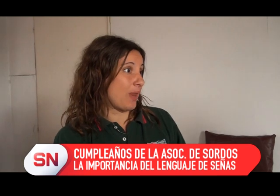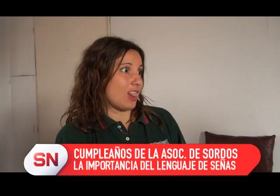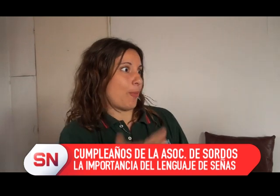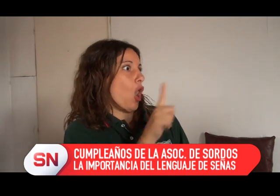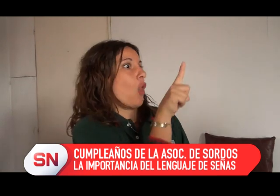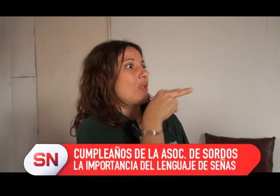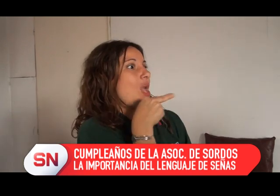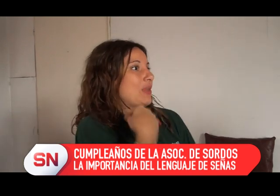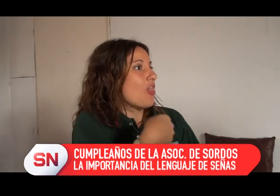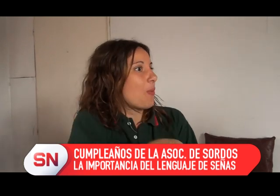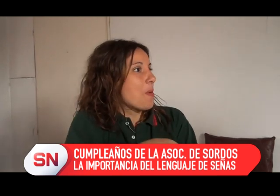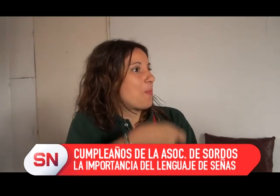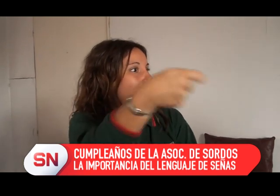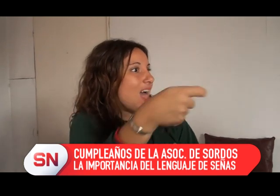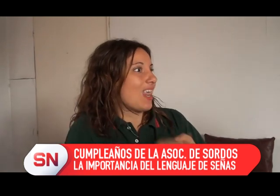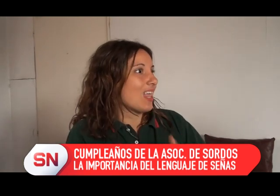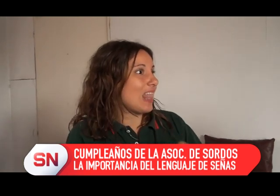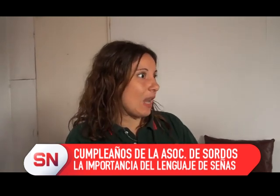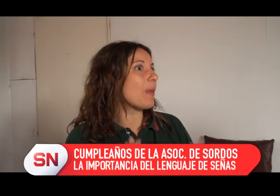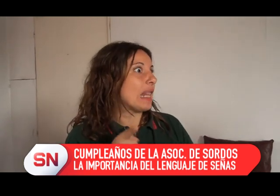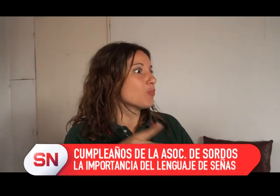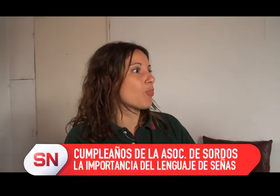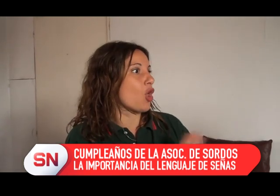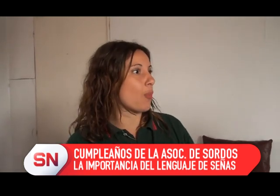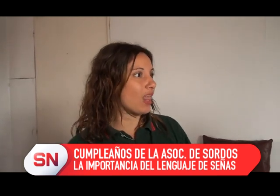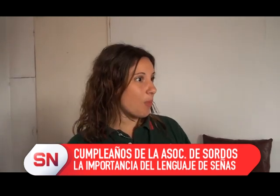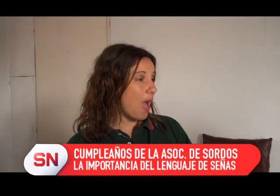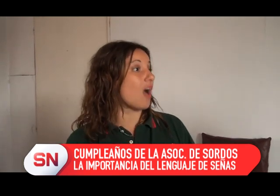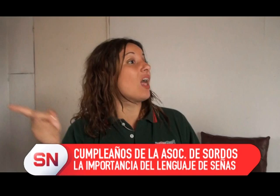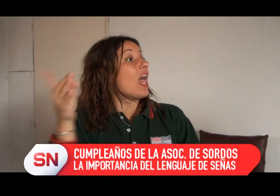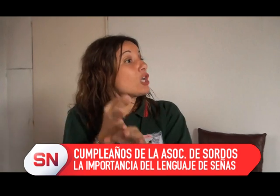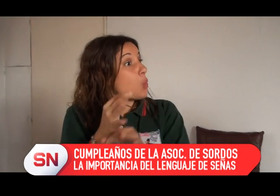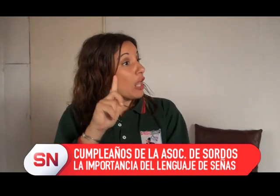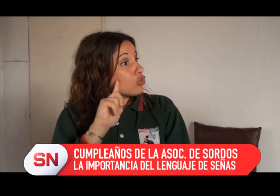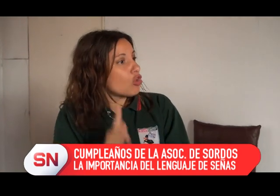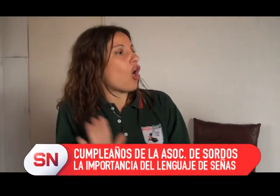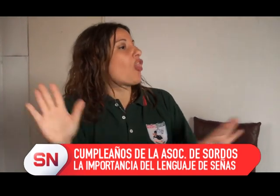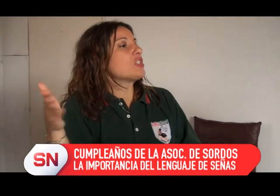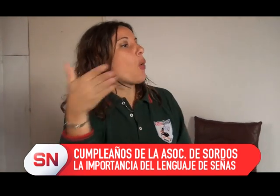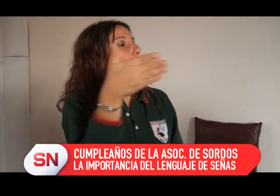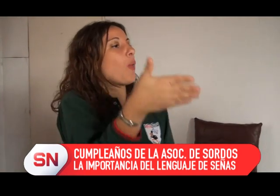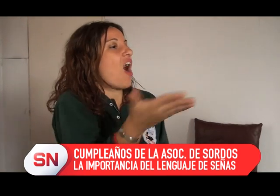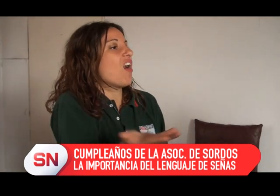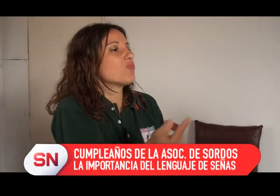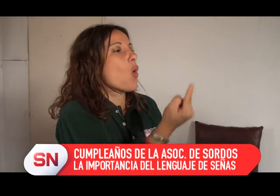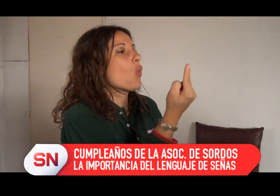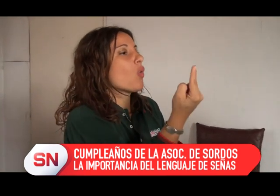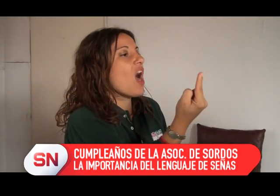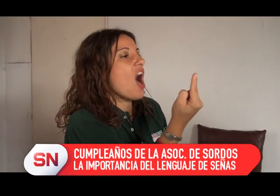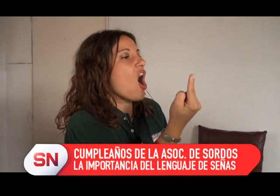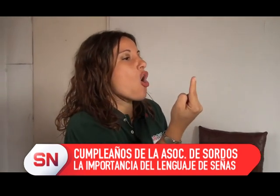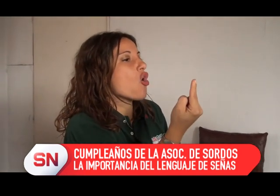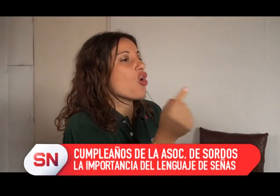a una escuela común. Ese es el tema, hay que buscar un... Por ejemplo, que la obra social